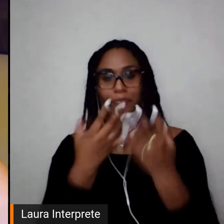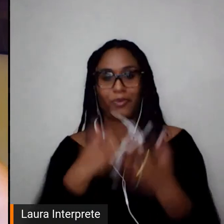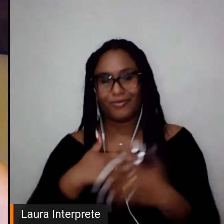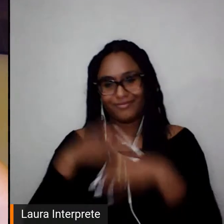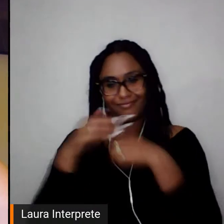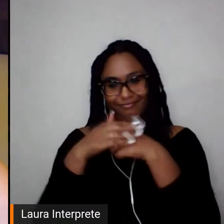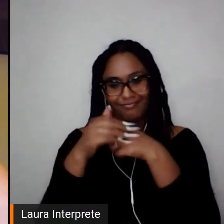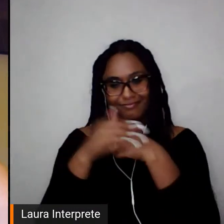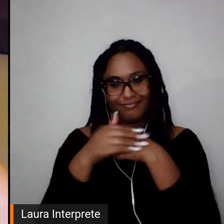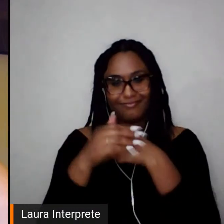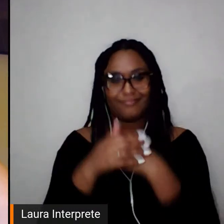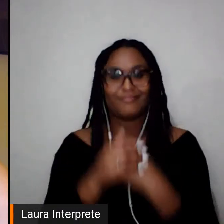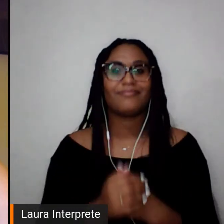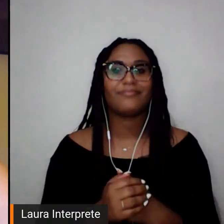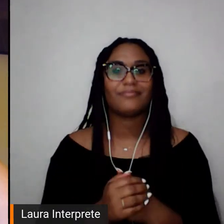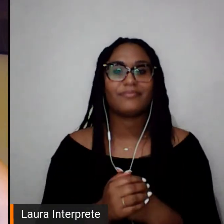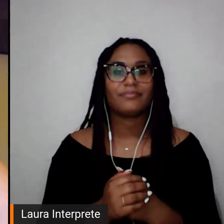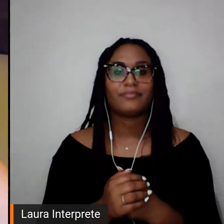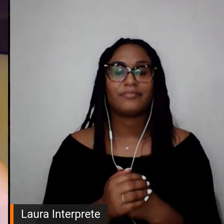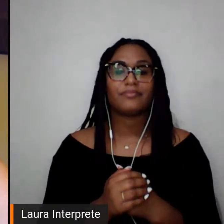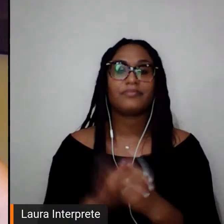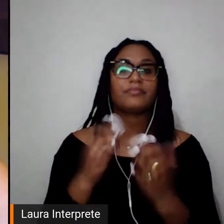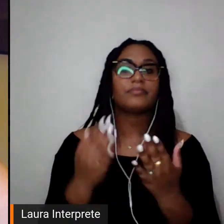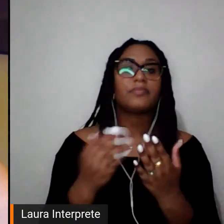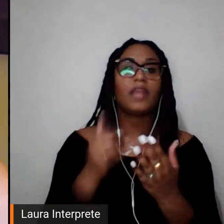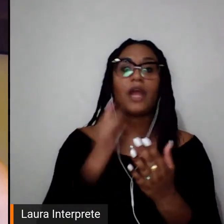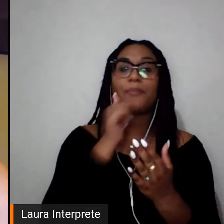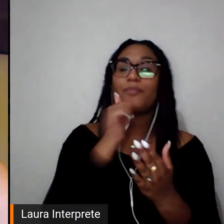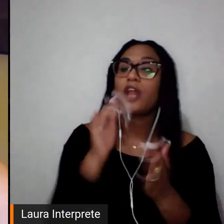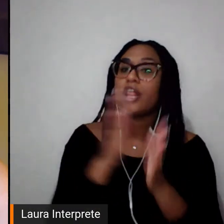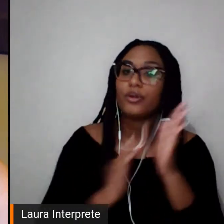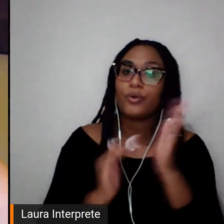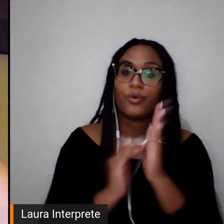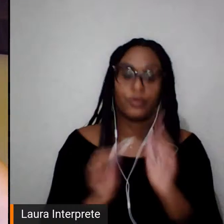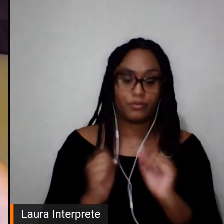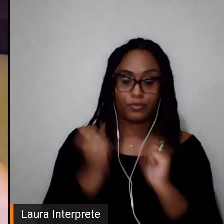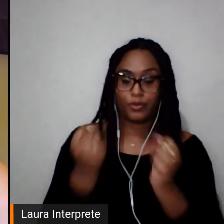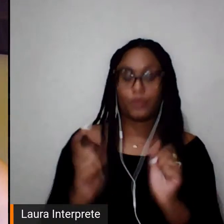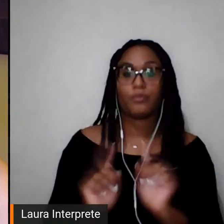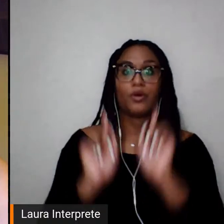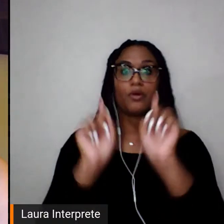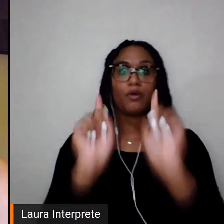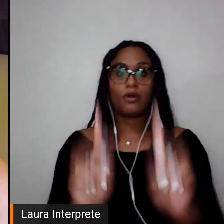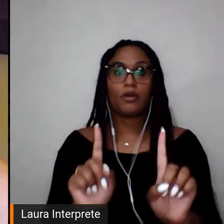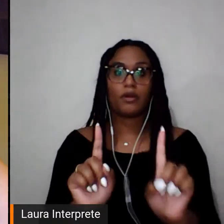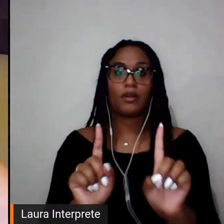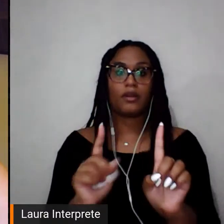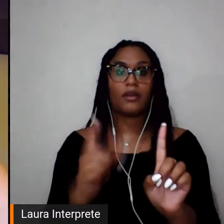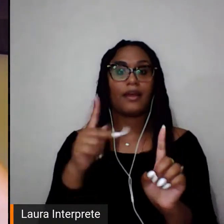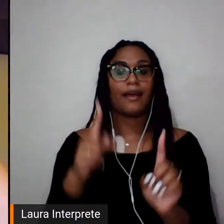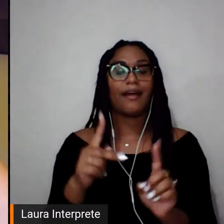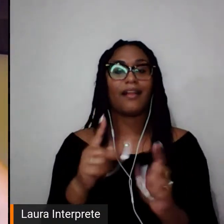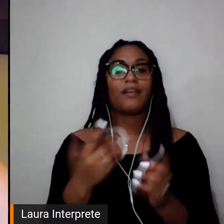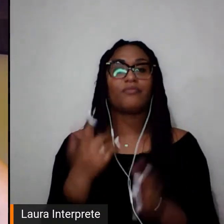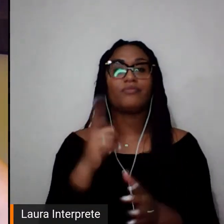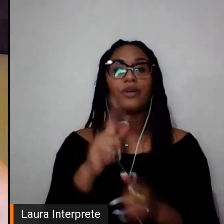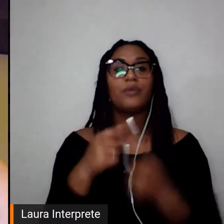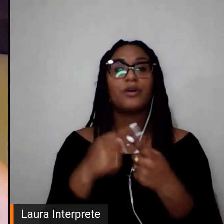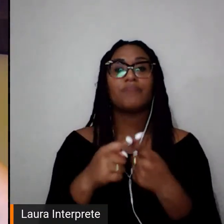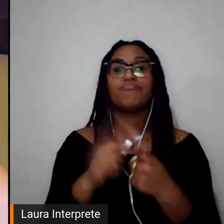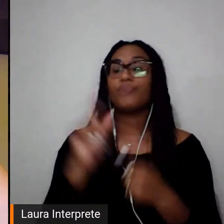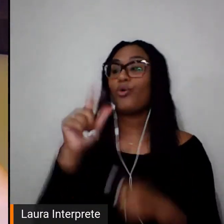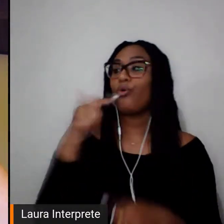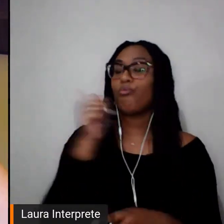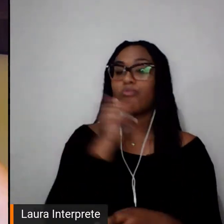conseguem o espaço que tem, elas só chegaram aqui porque houve Meridalva, porque houve Wanda dos Santos,